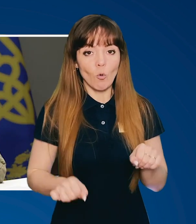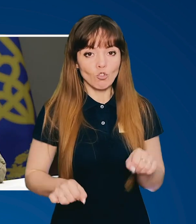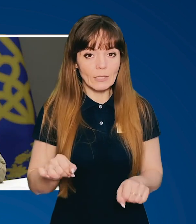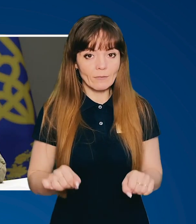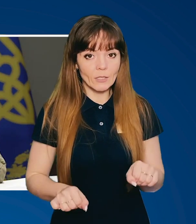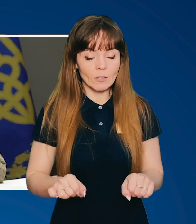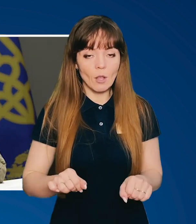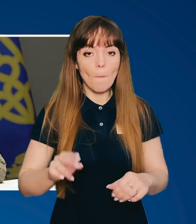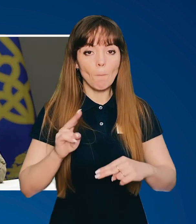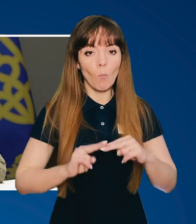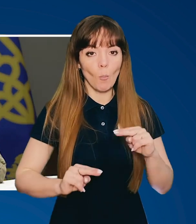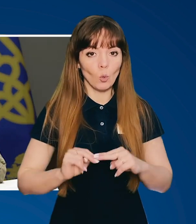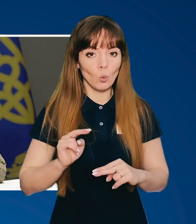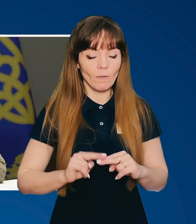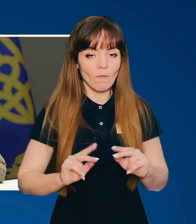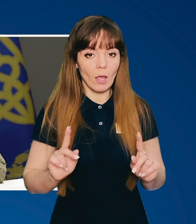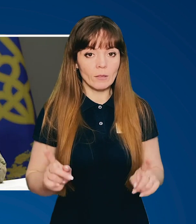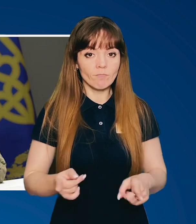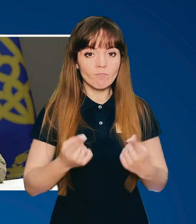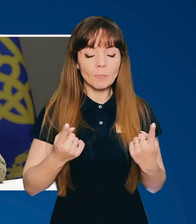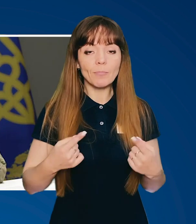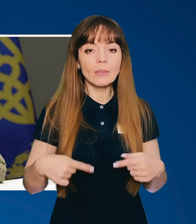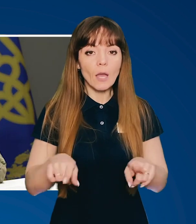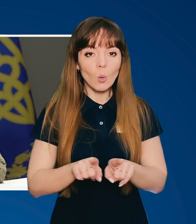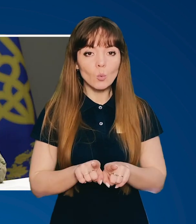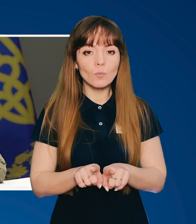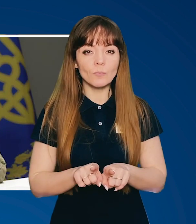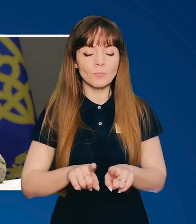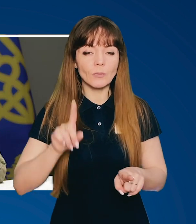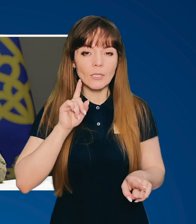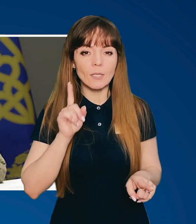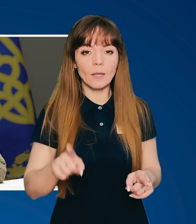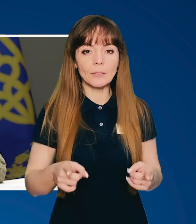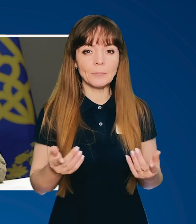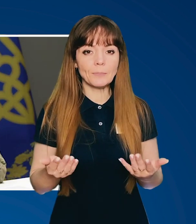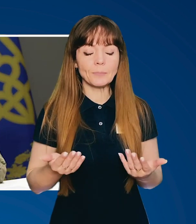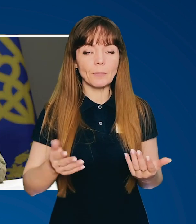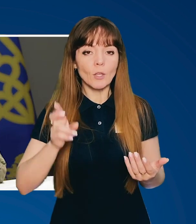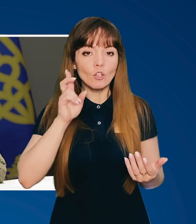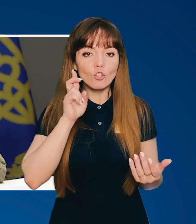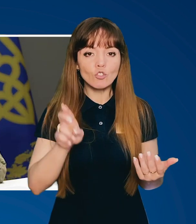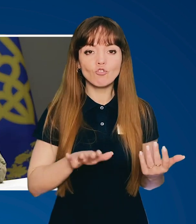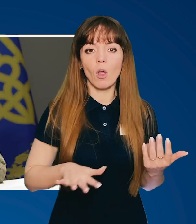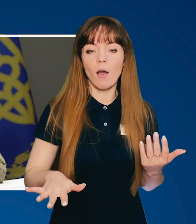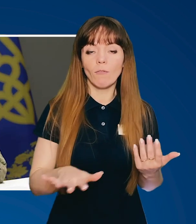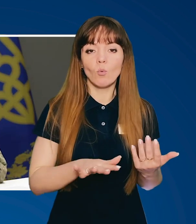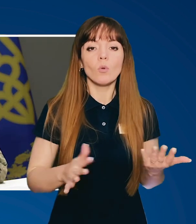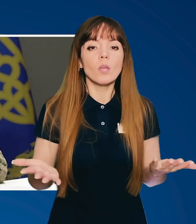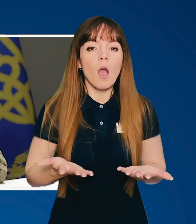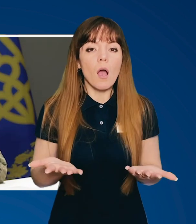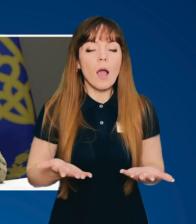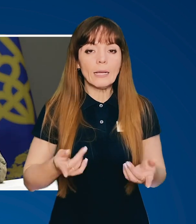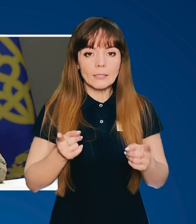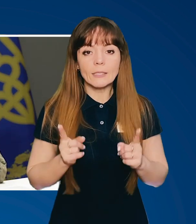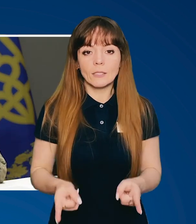побудувати таку державу, яка